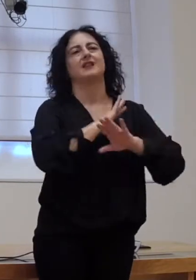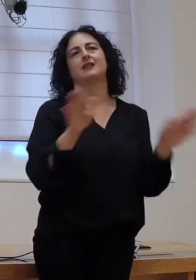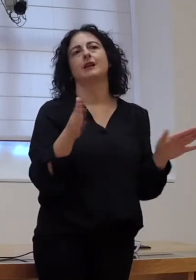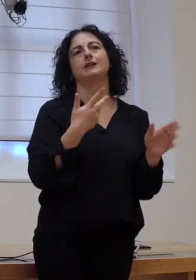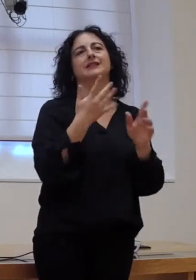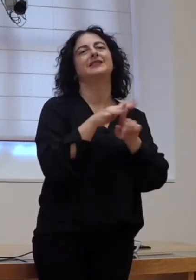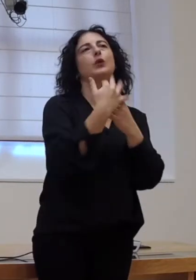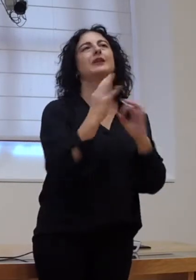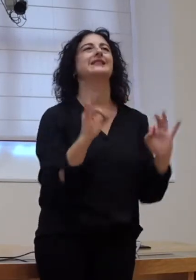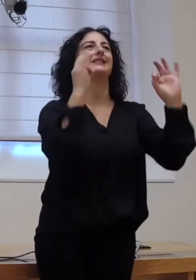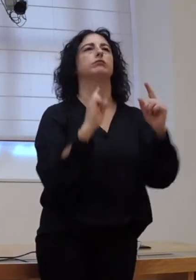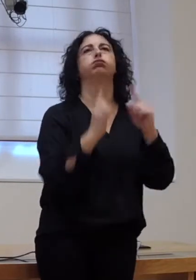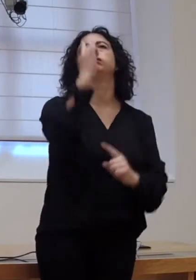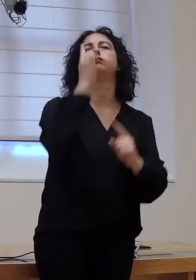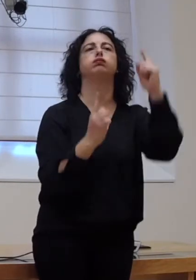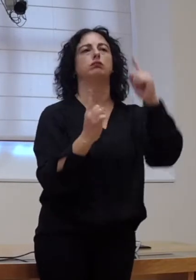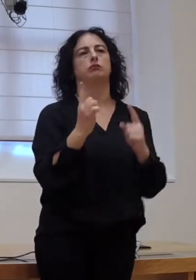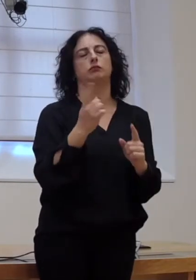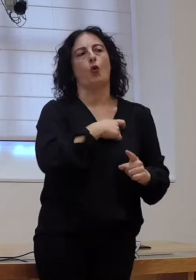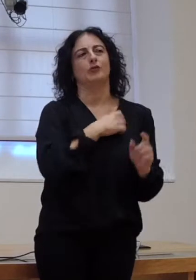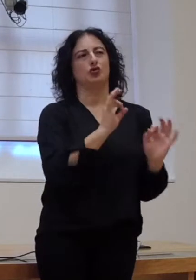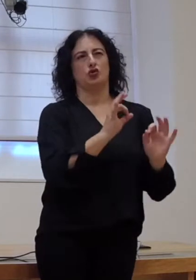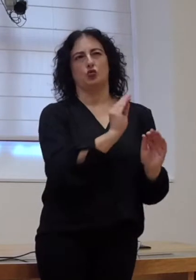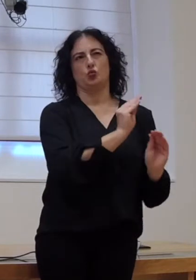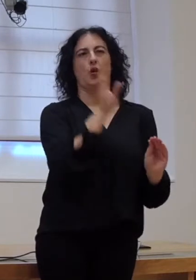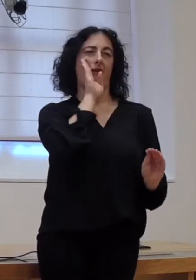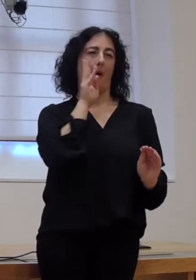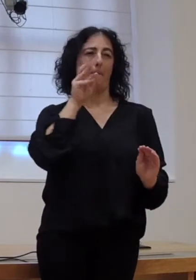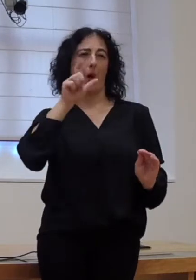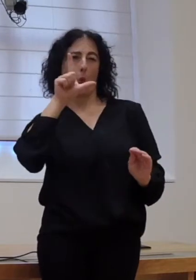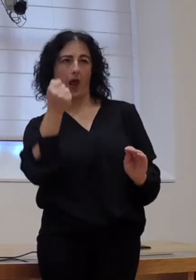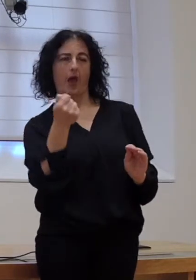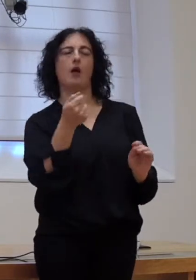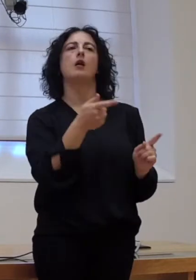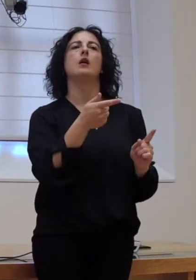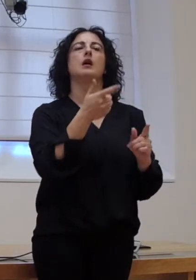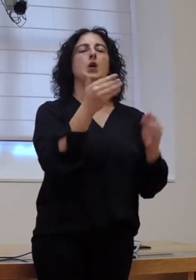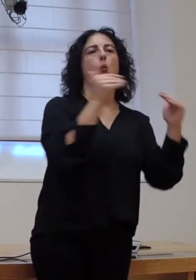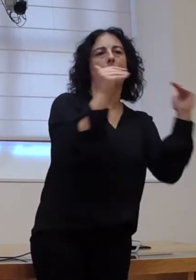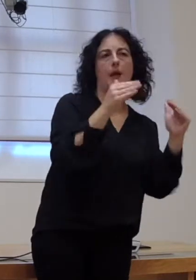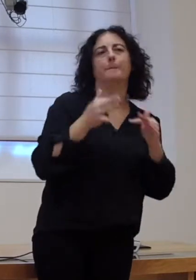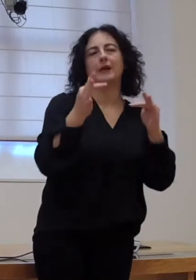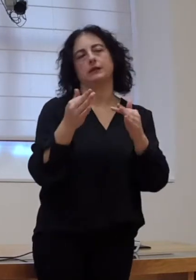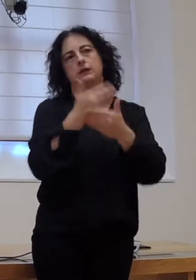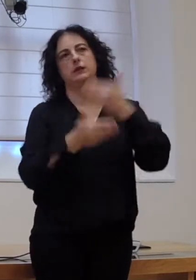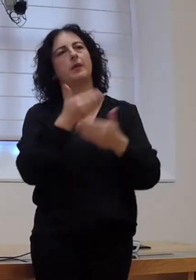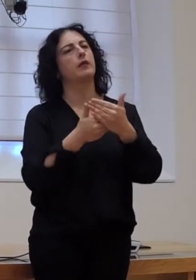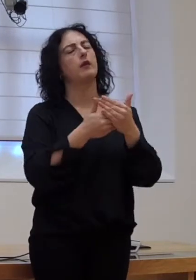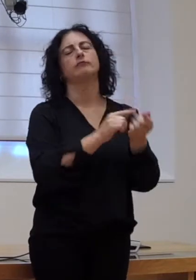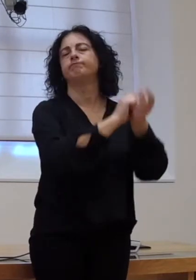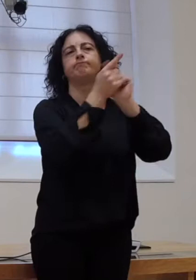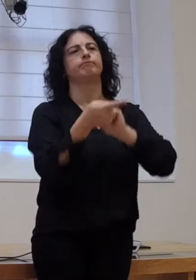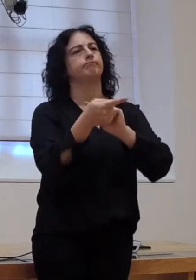excepcionalidade que teñen neste momento esas dúas comixíos que se referiu Paula de igualdade e de discapacidade para facer as comixíos